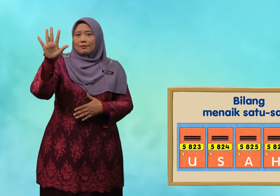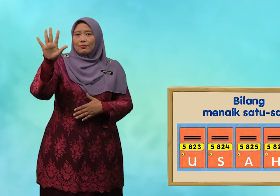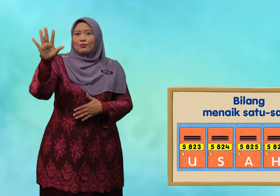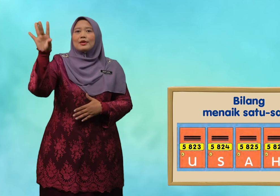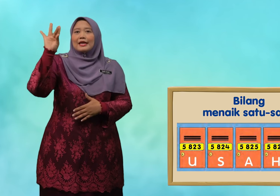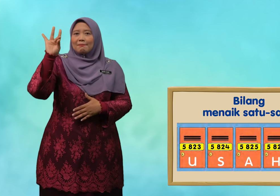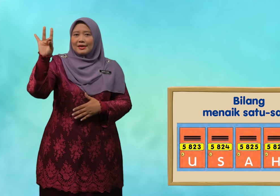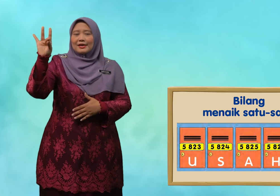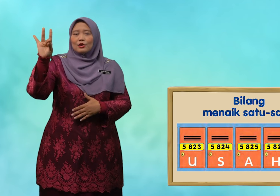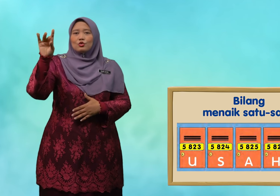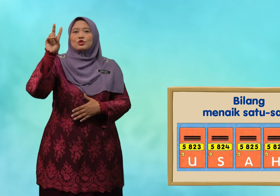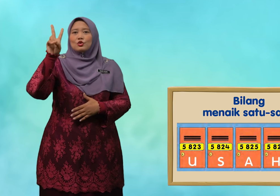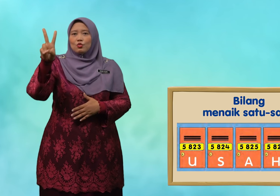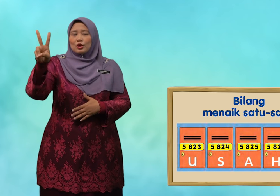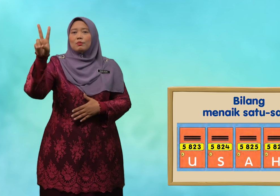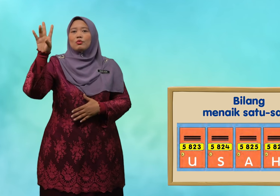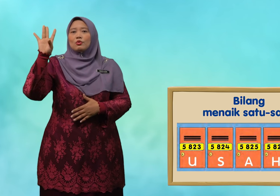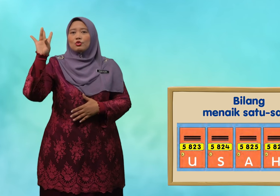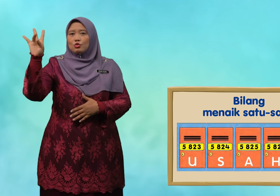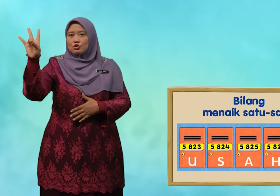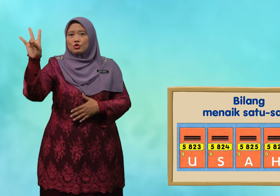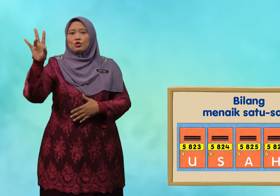ribu lapan ratus dua puluh tujuh